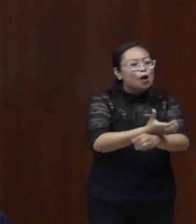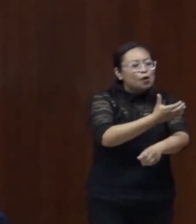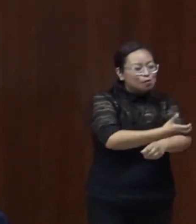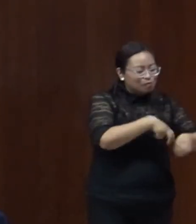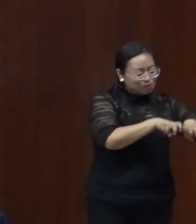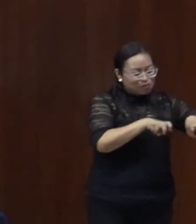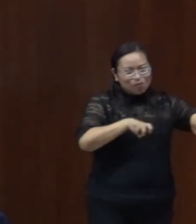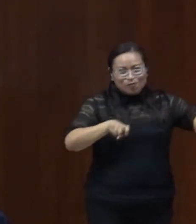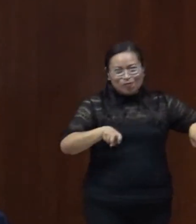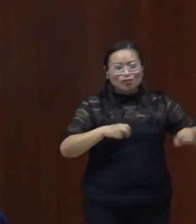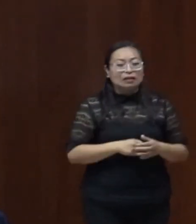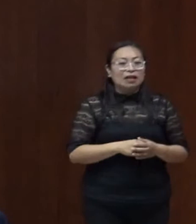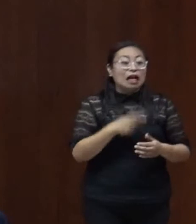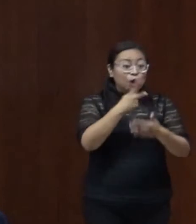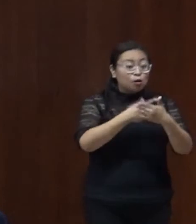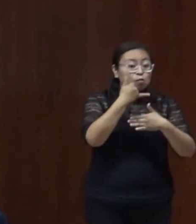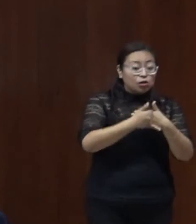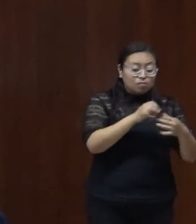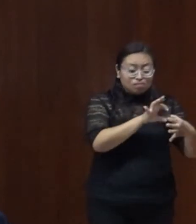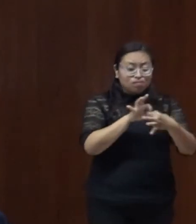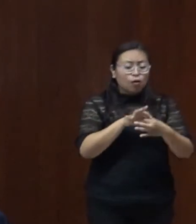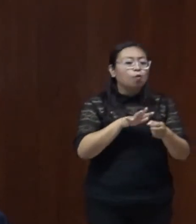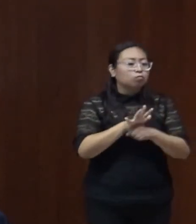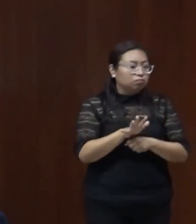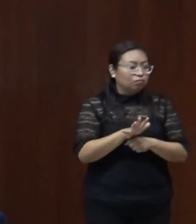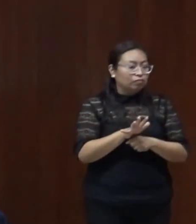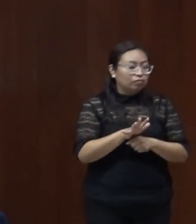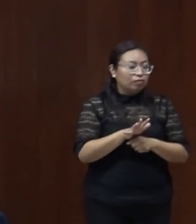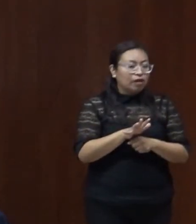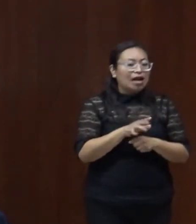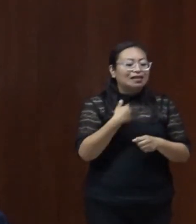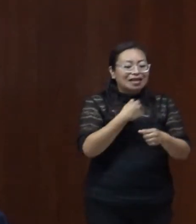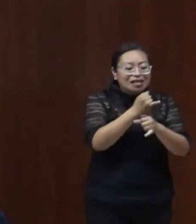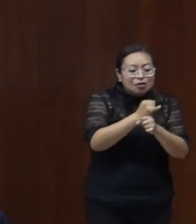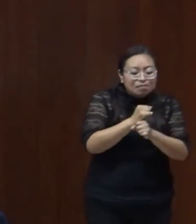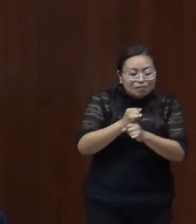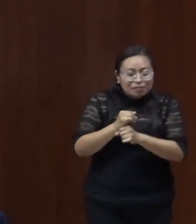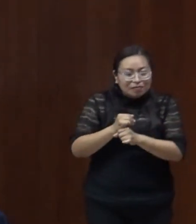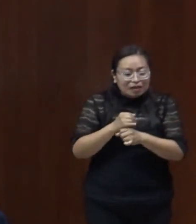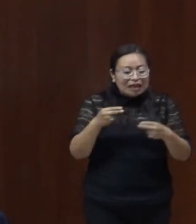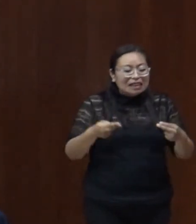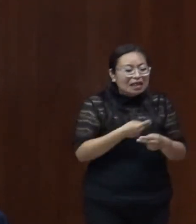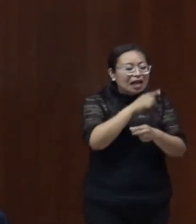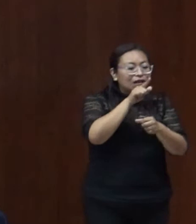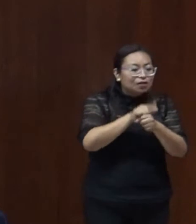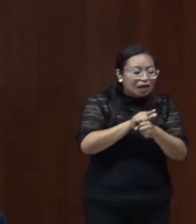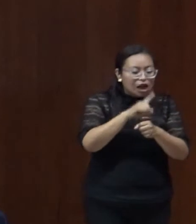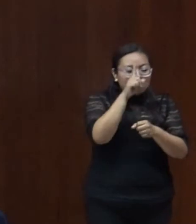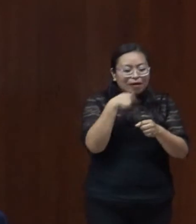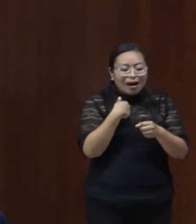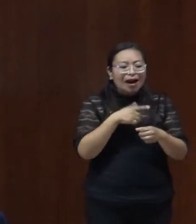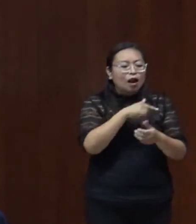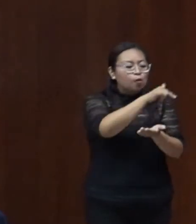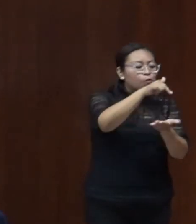Bueno, pues este proyecto forma parte de la investigación nacional titulada Producción de Espacios Libres